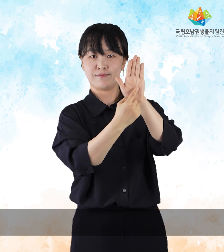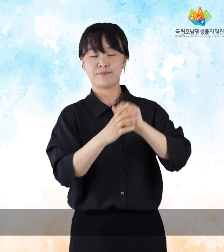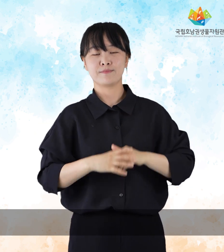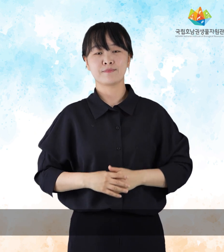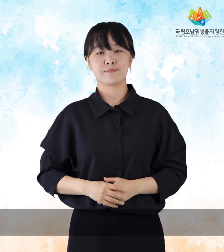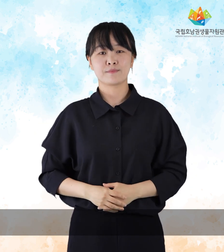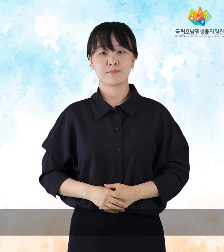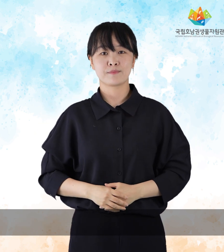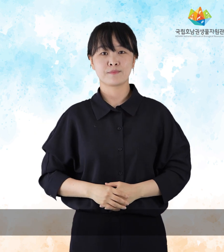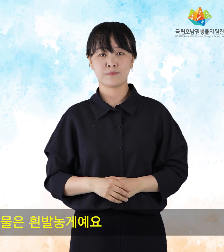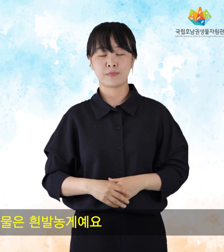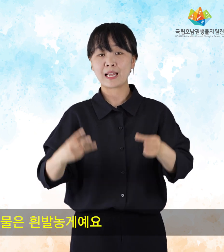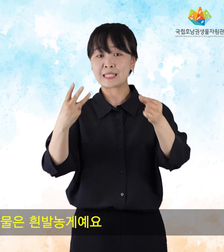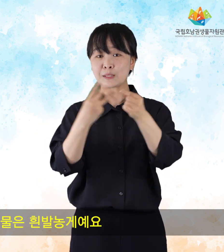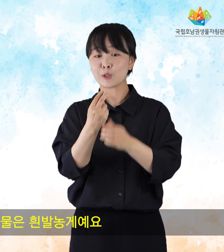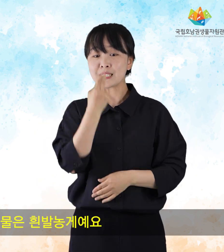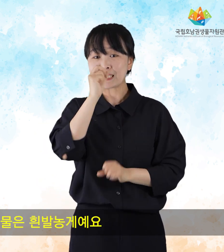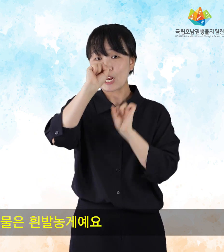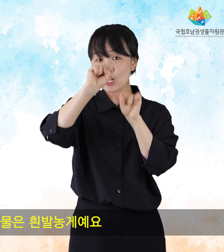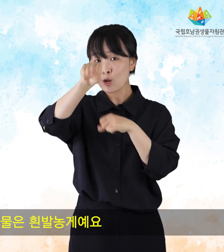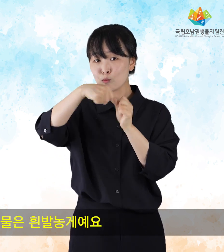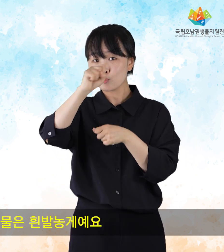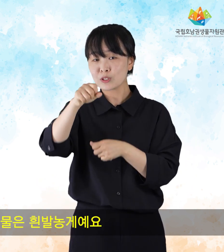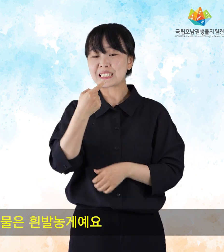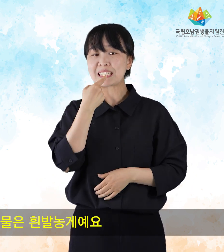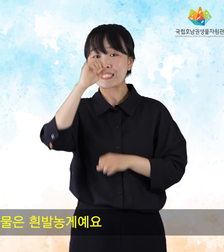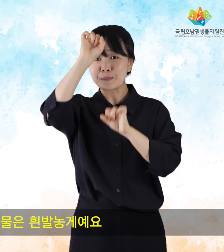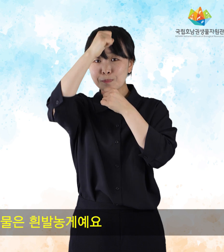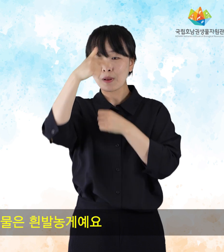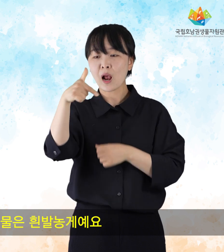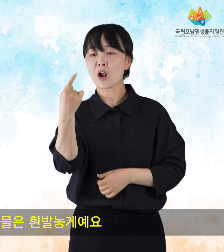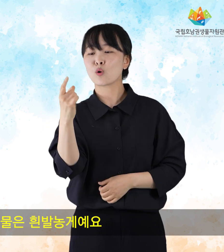세 번째 생물은 흰발농개예요.